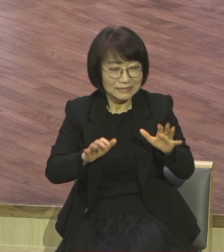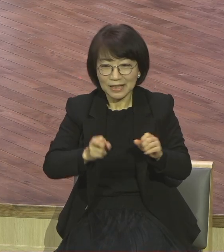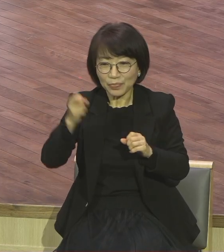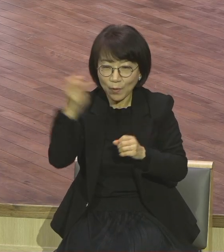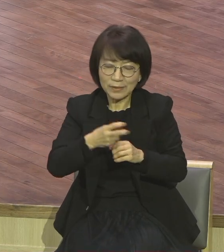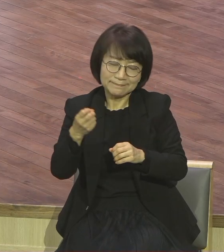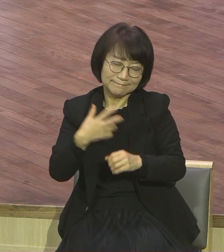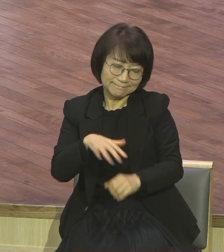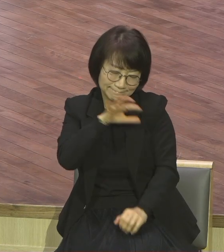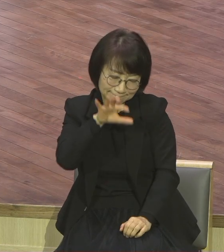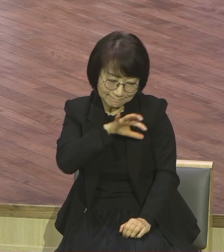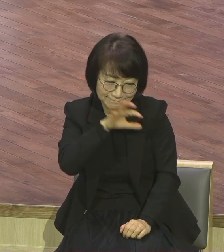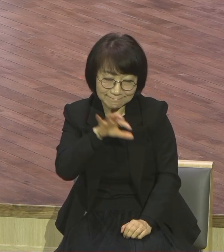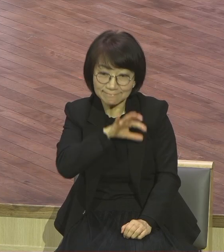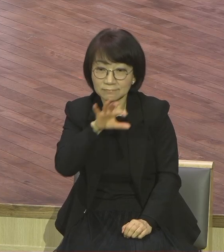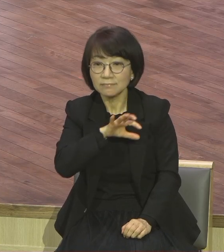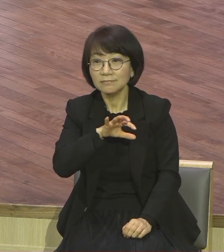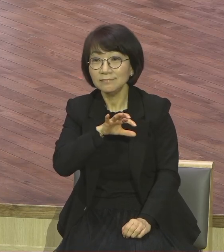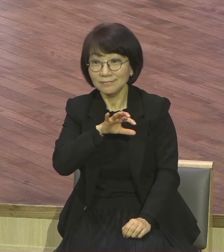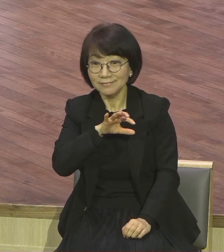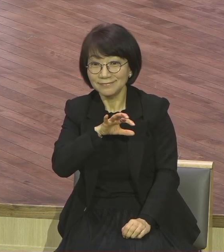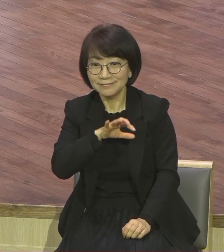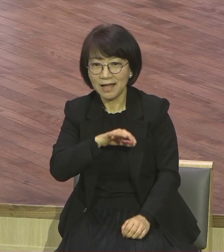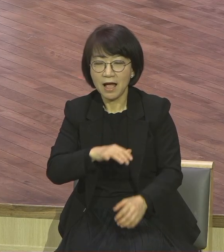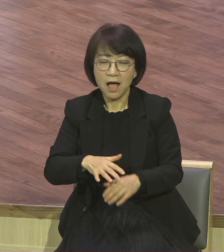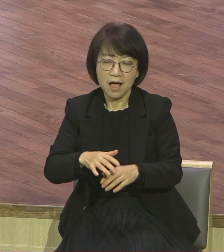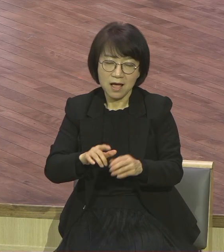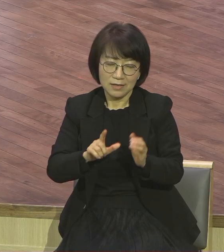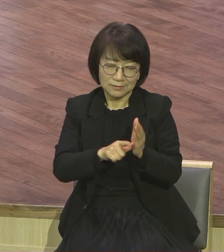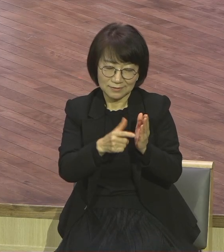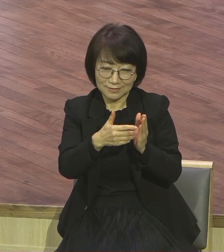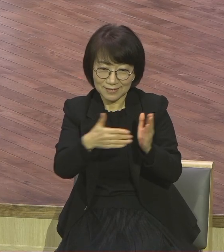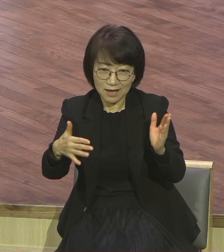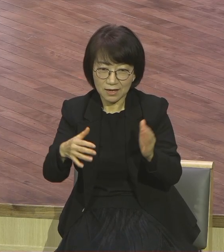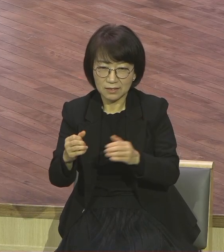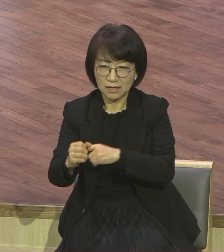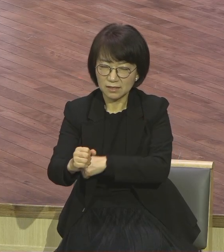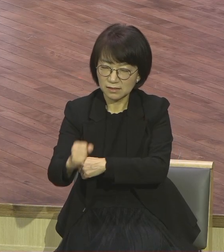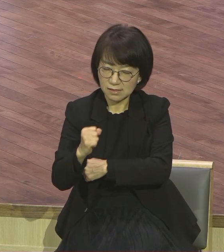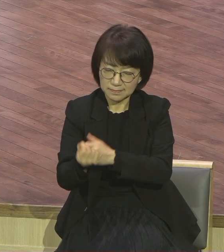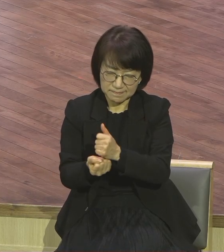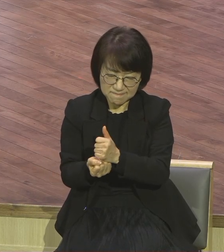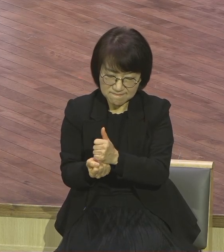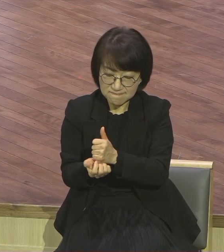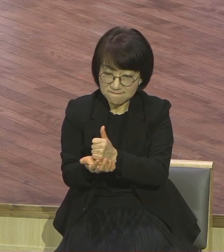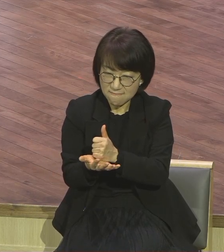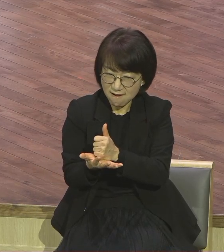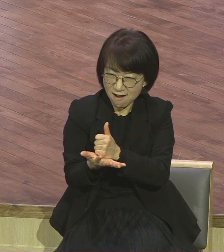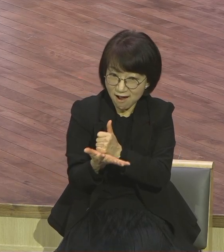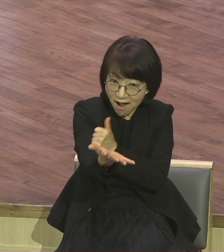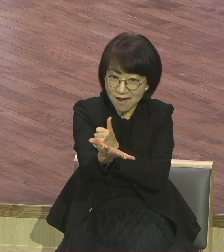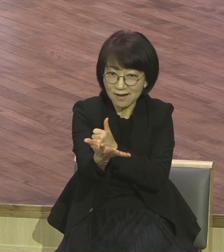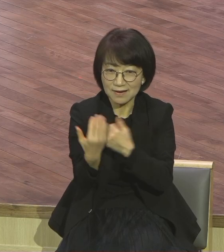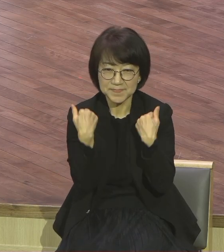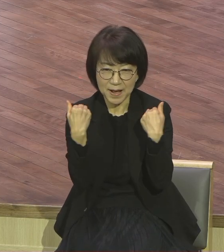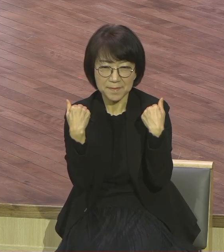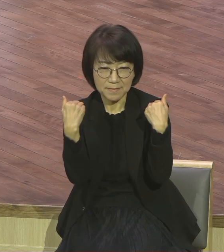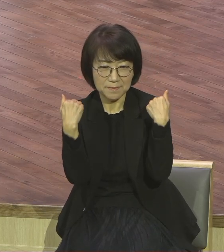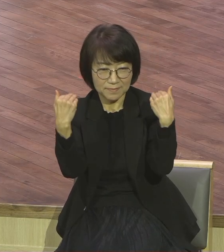깨닫고 또 계속 영향력을 나중에는 입혀나가는 수준까지 성장한다. 다른 사람에게